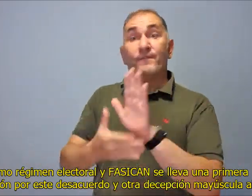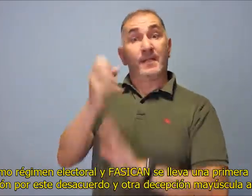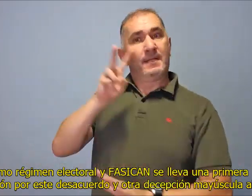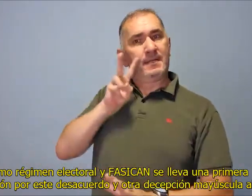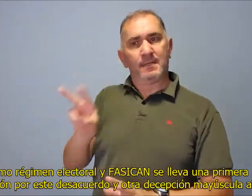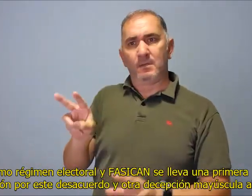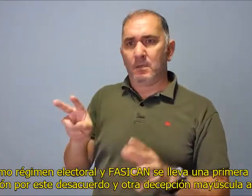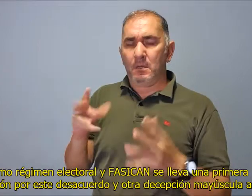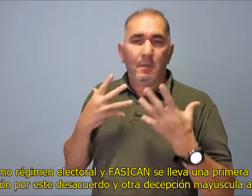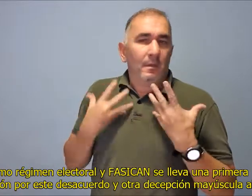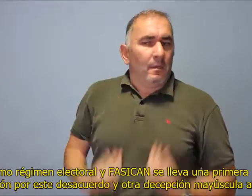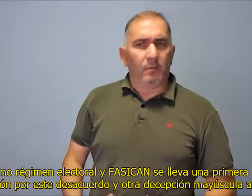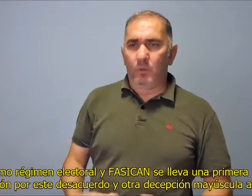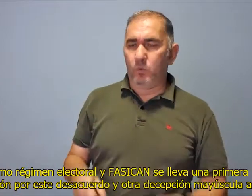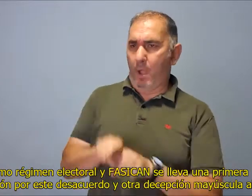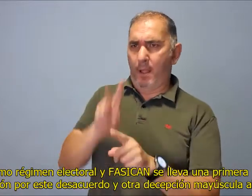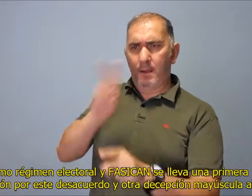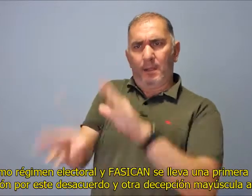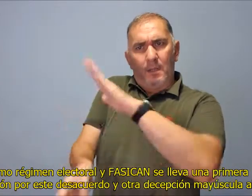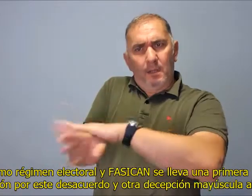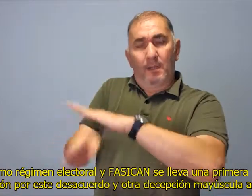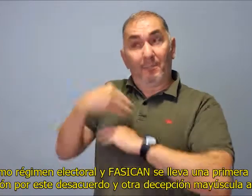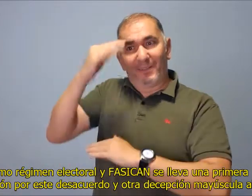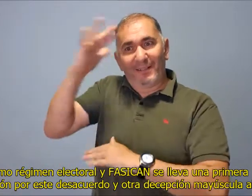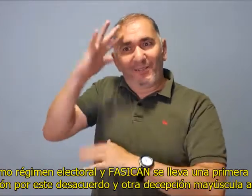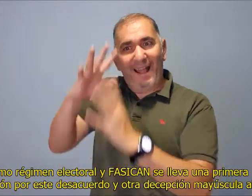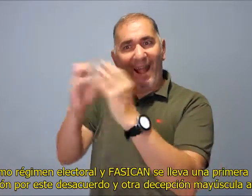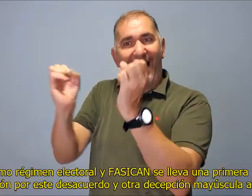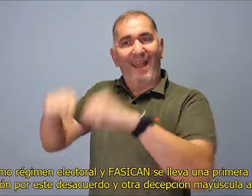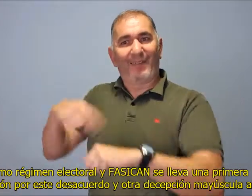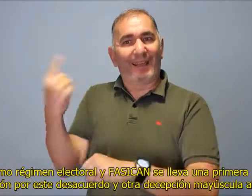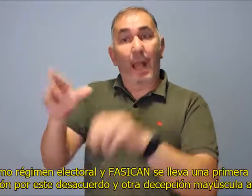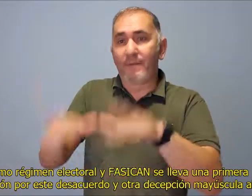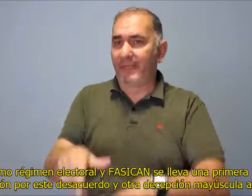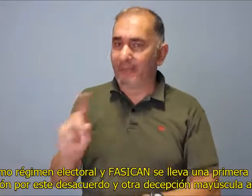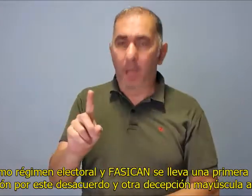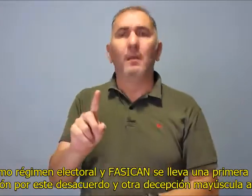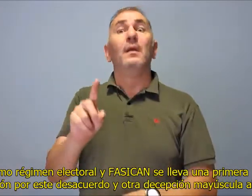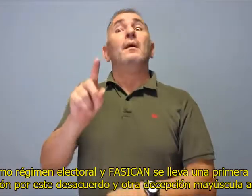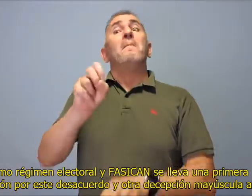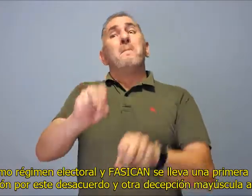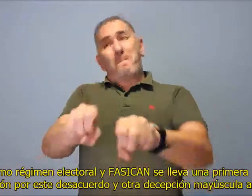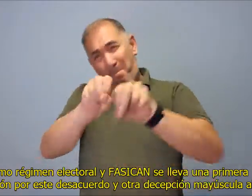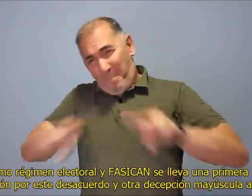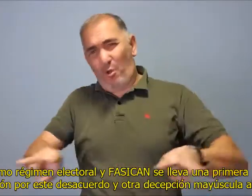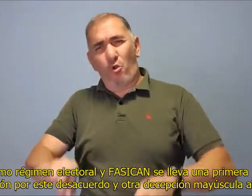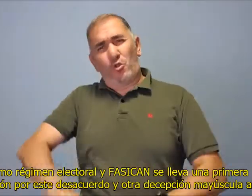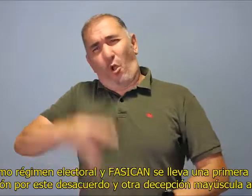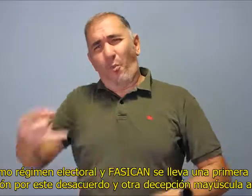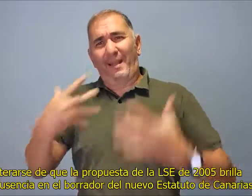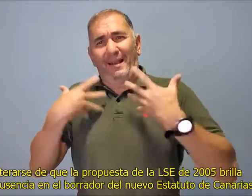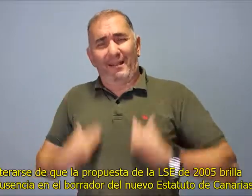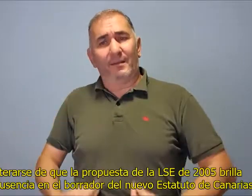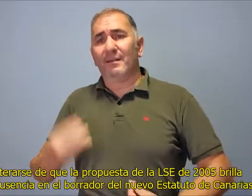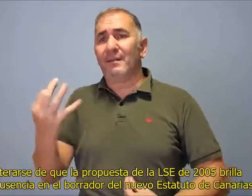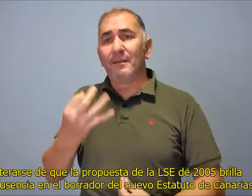y FASICAN se lleva una primera decepción por este desacuerdo y otra decepción